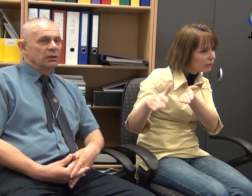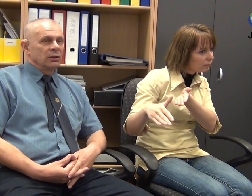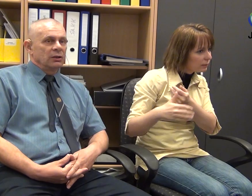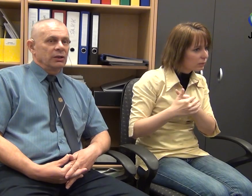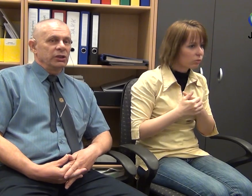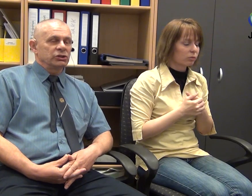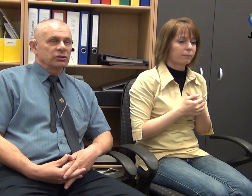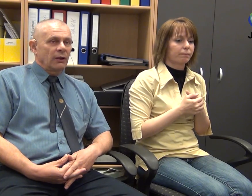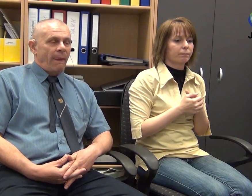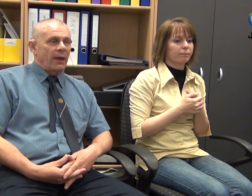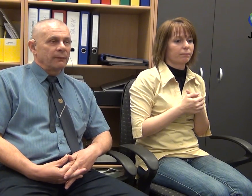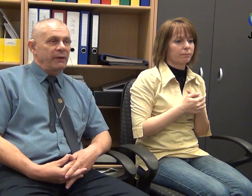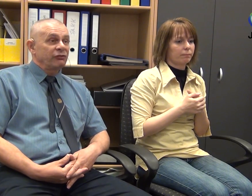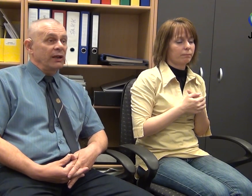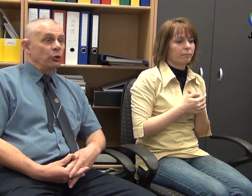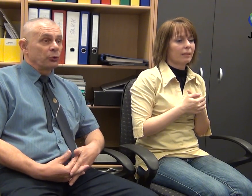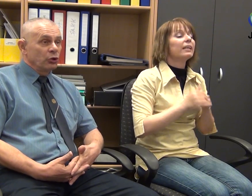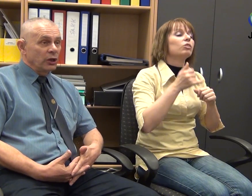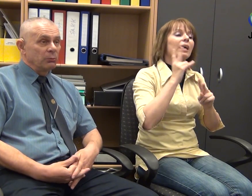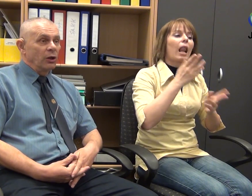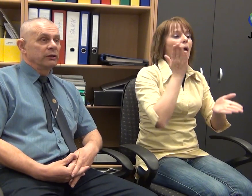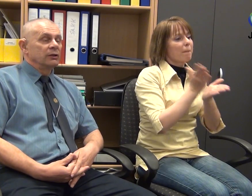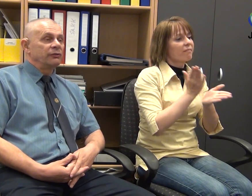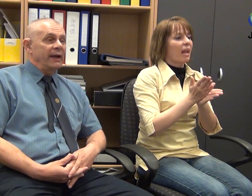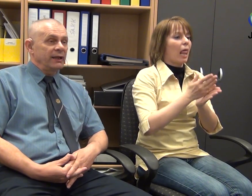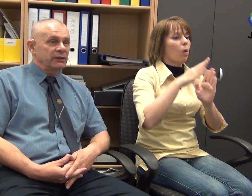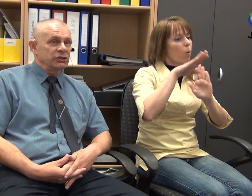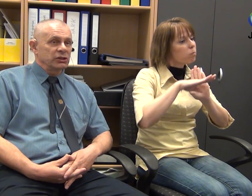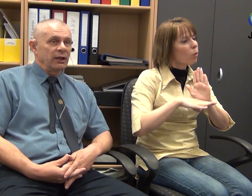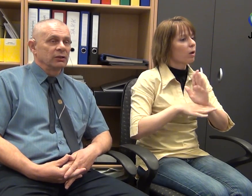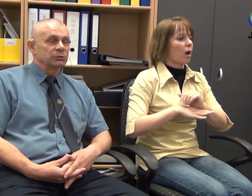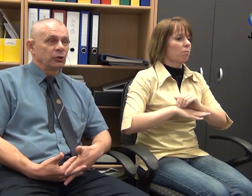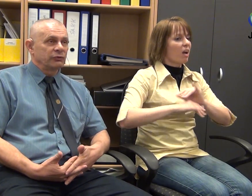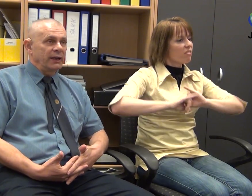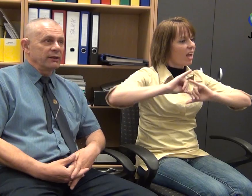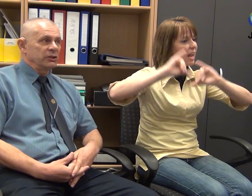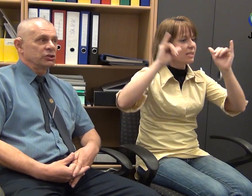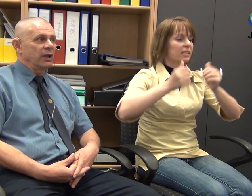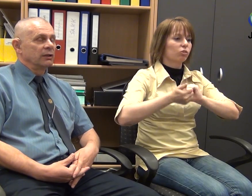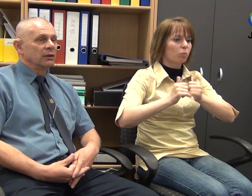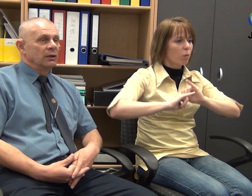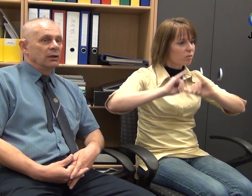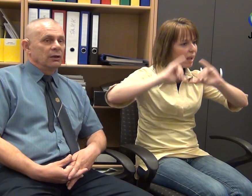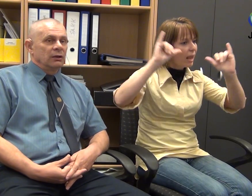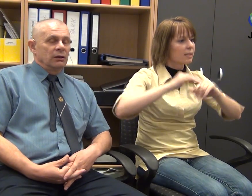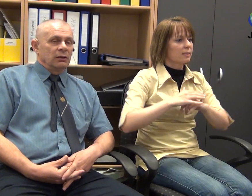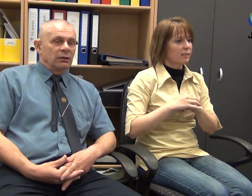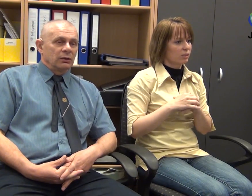és megfelelő programmal, fejlesztéssel, sportfejlesztéssel,